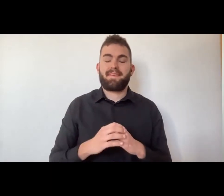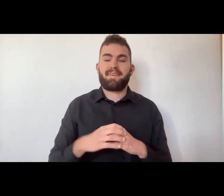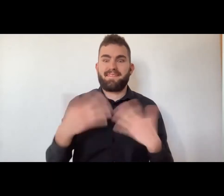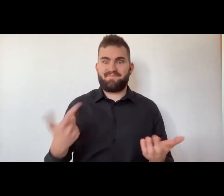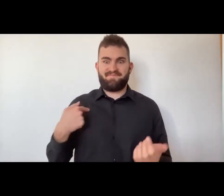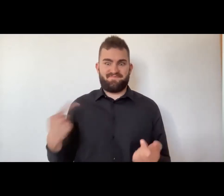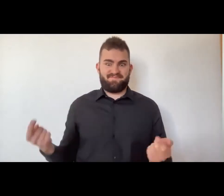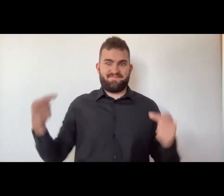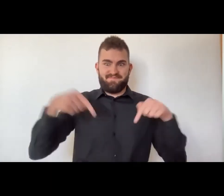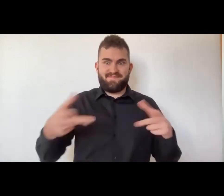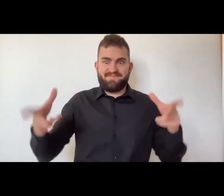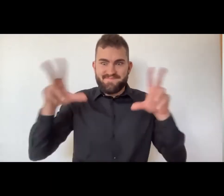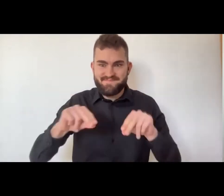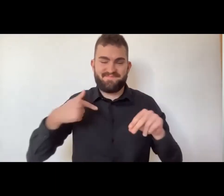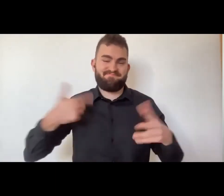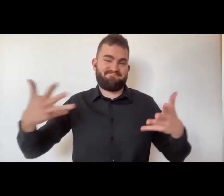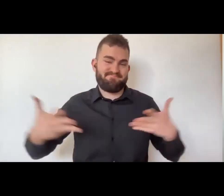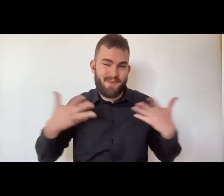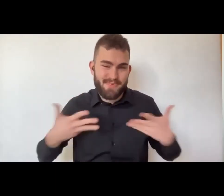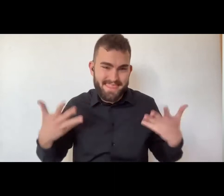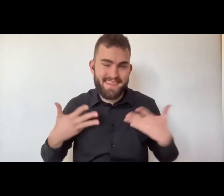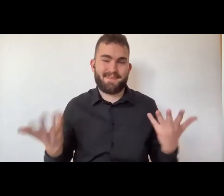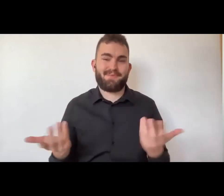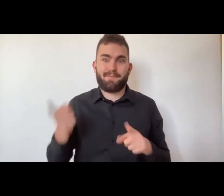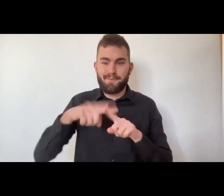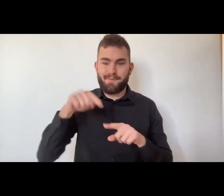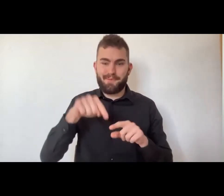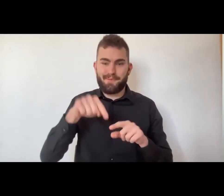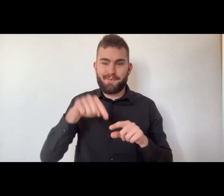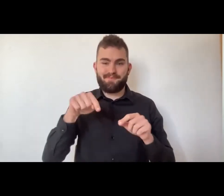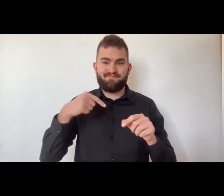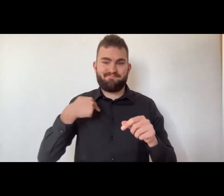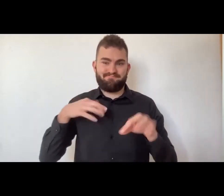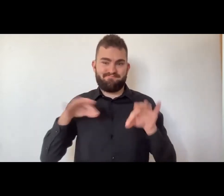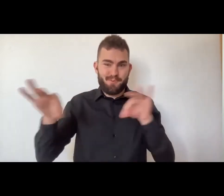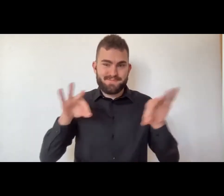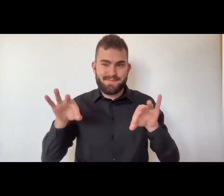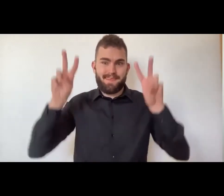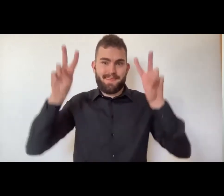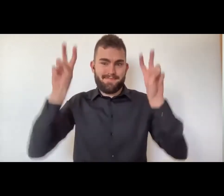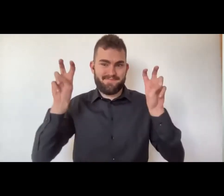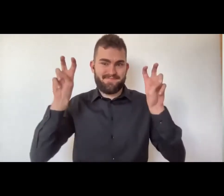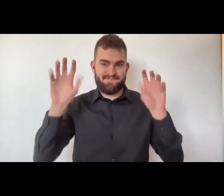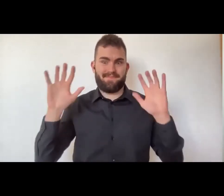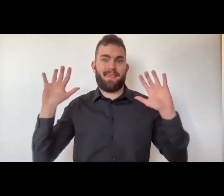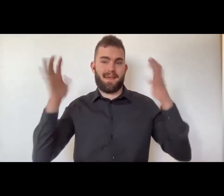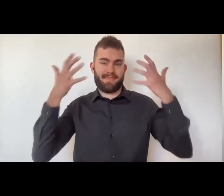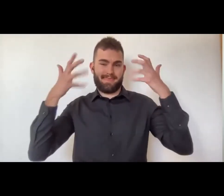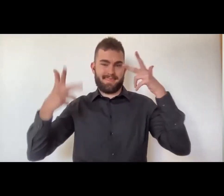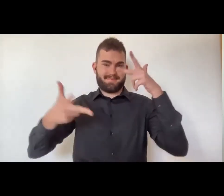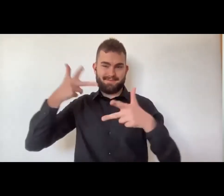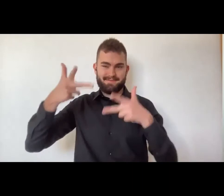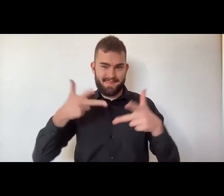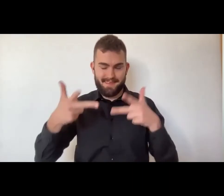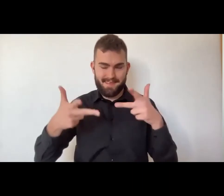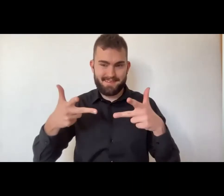Grazie. Scusate. Quindi sono di nuovo qui per festeggiare il nostro patrono. Sono anche in